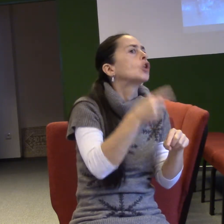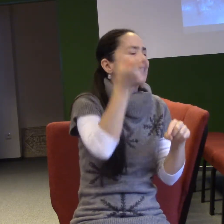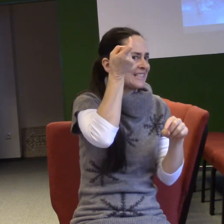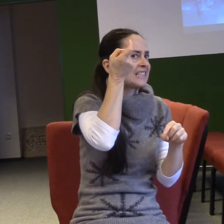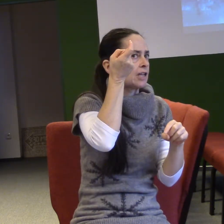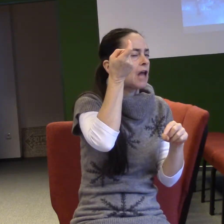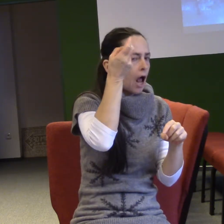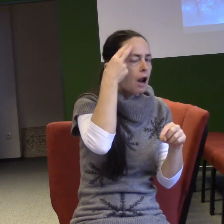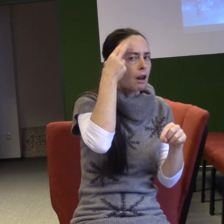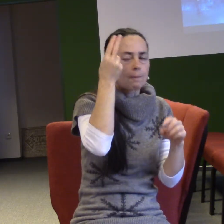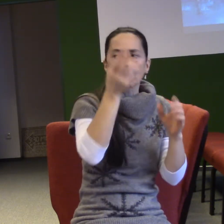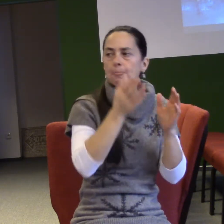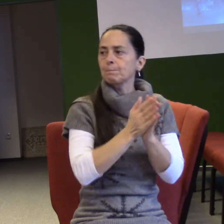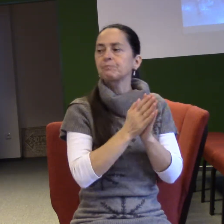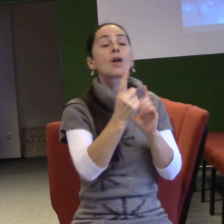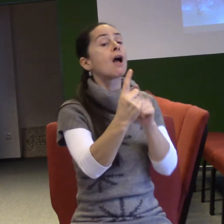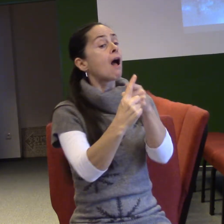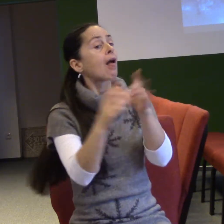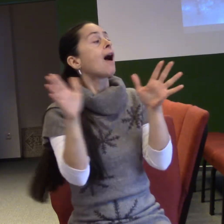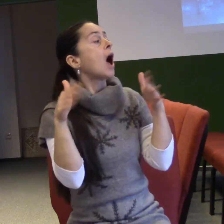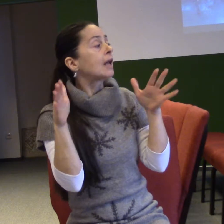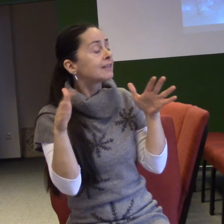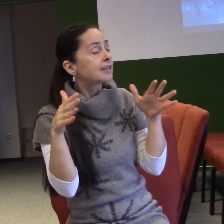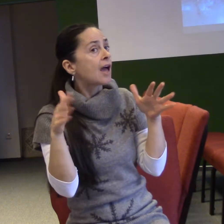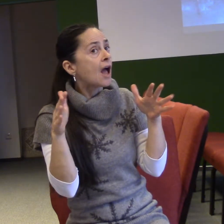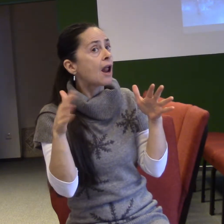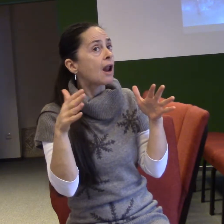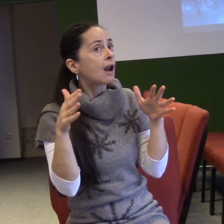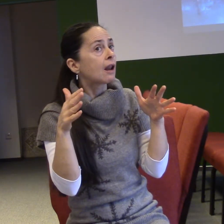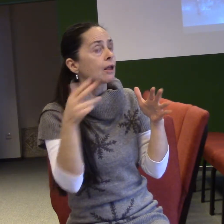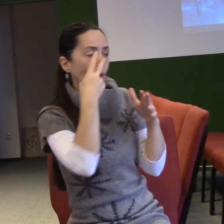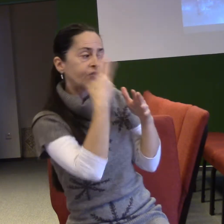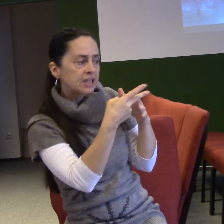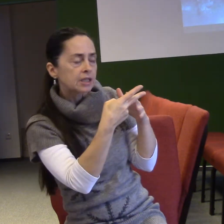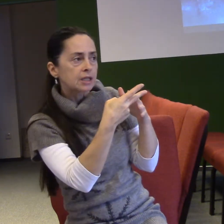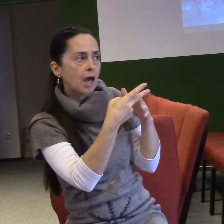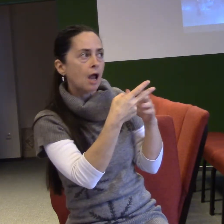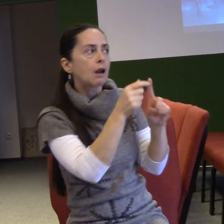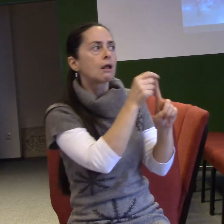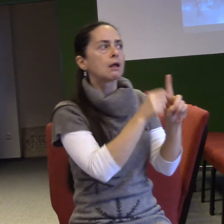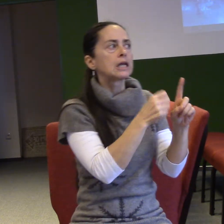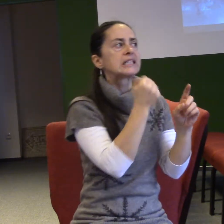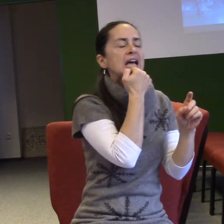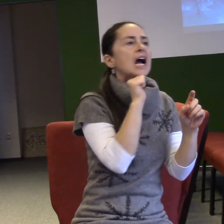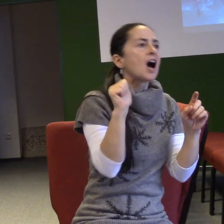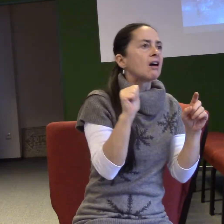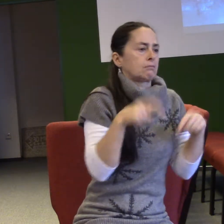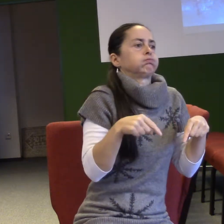A anděl okamžitě, když takhle se vyděsil Zachariáš, tak mu říká, neboj se, Zachariáši,